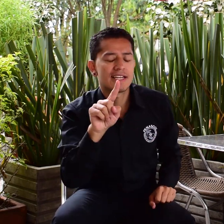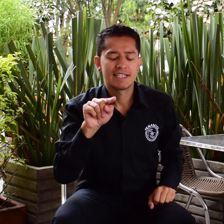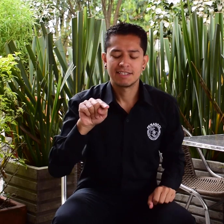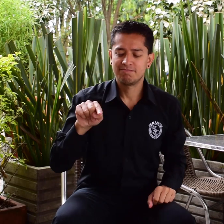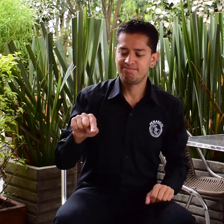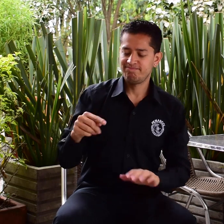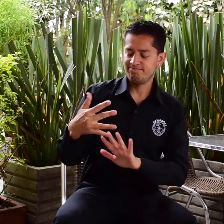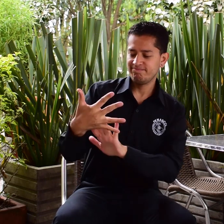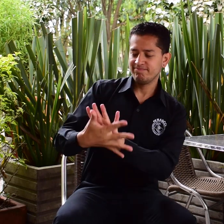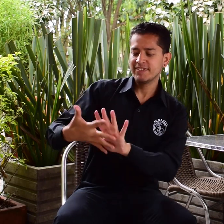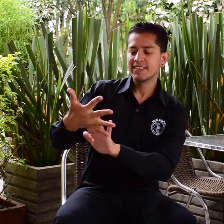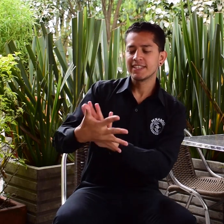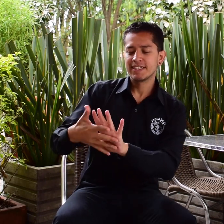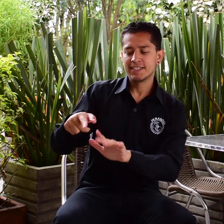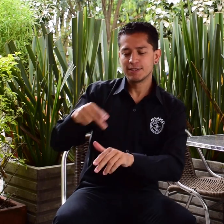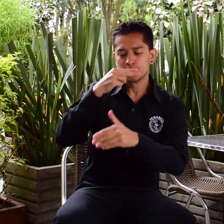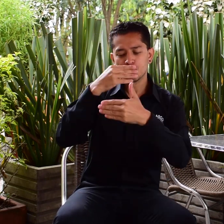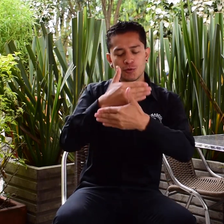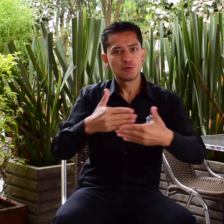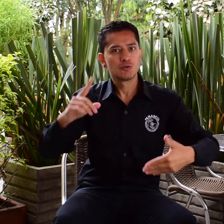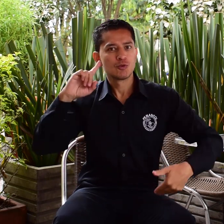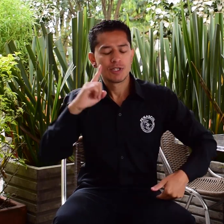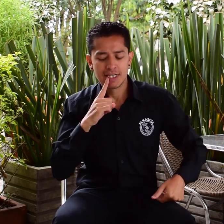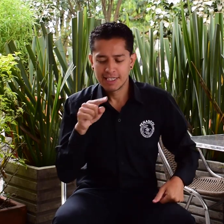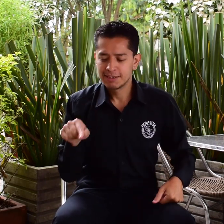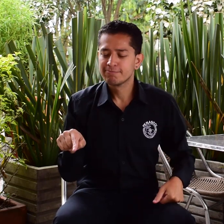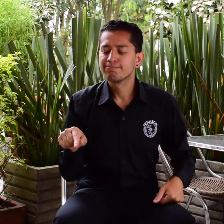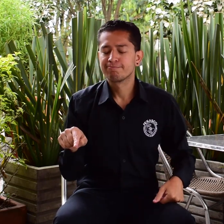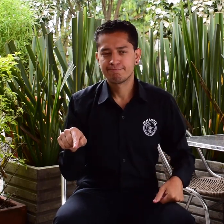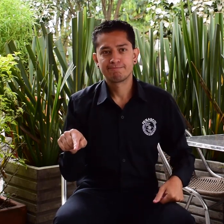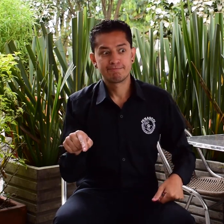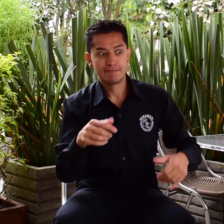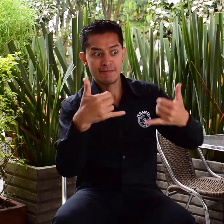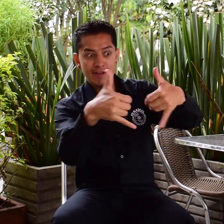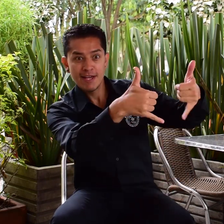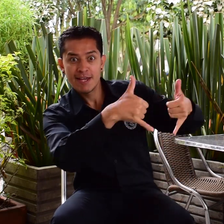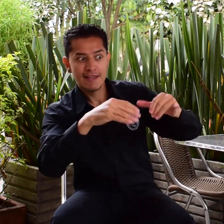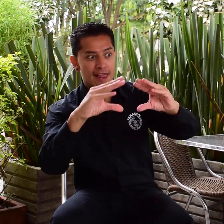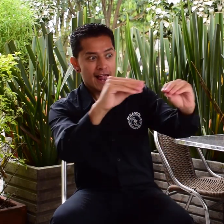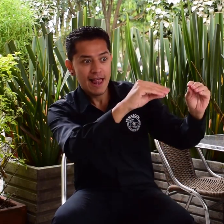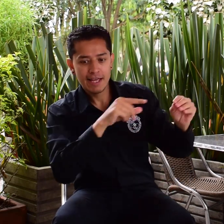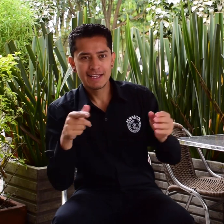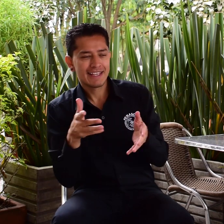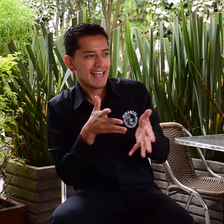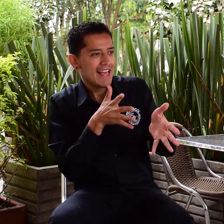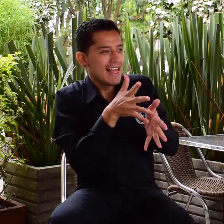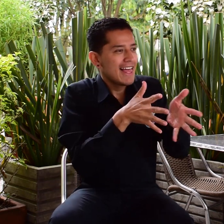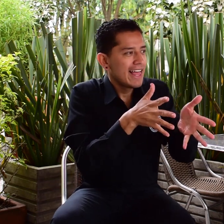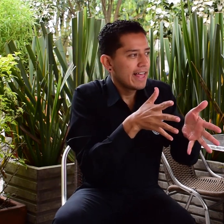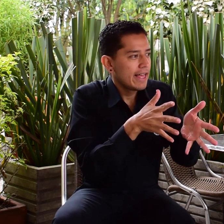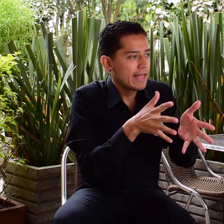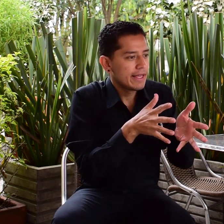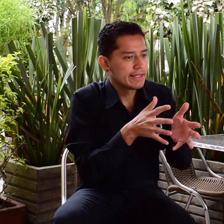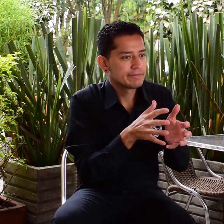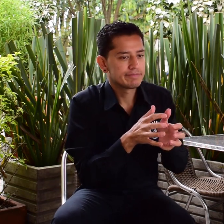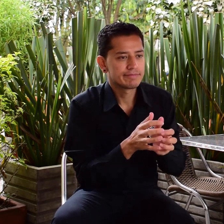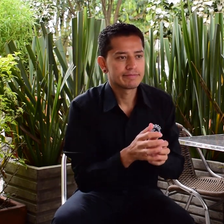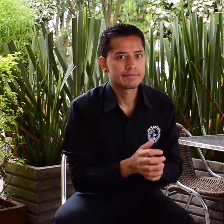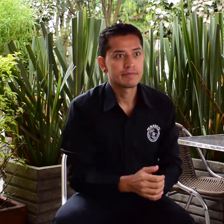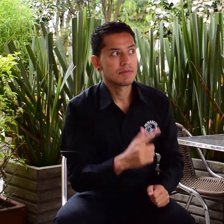Pensando en los niños sordos, la lengua de señas es fundamental pero hay espacios donde se deja la lengua de señas a un lado como